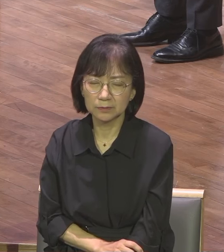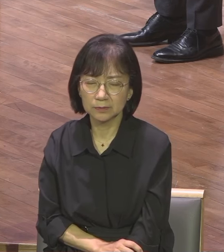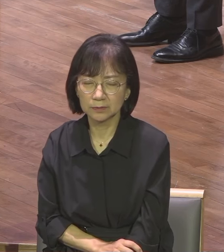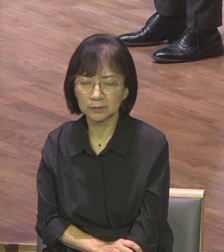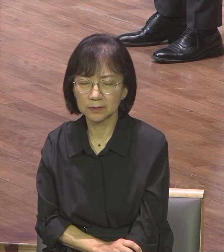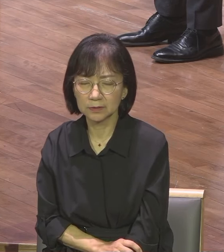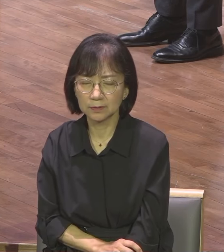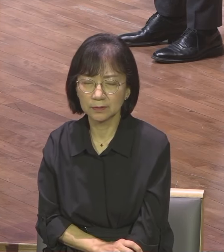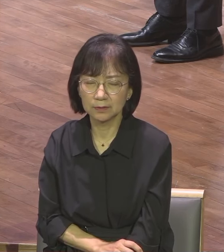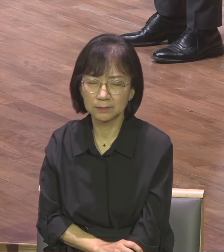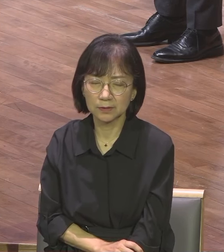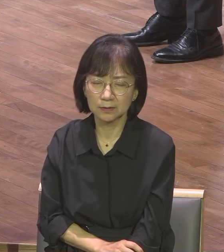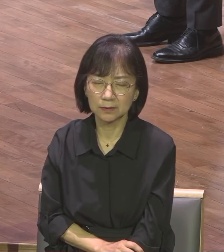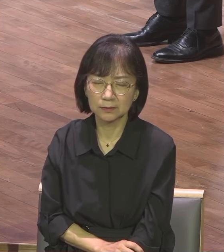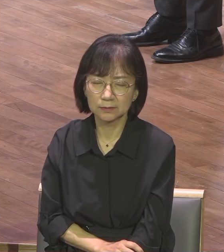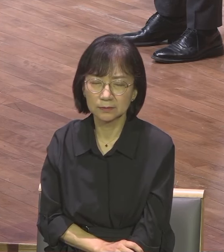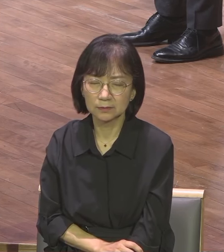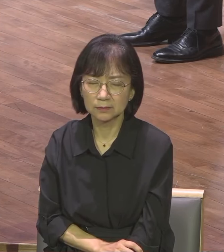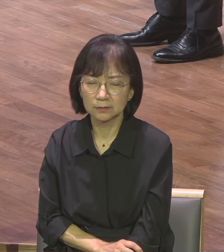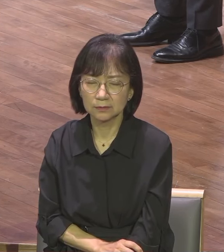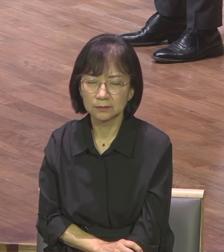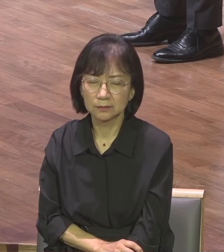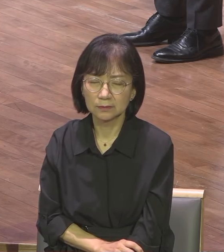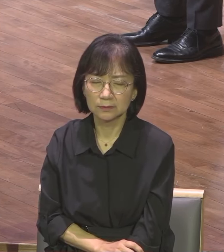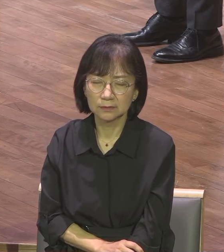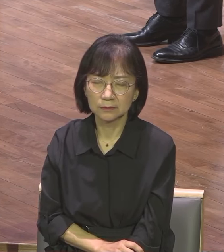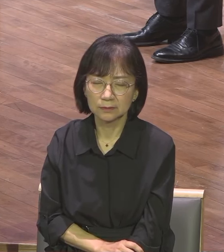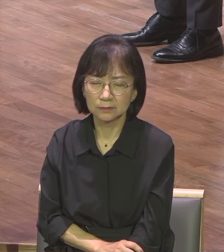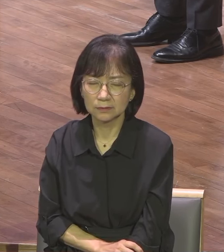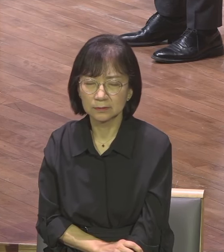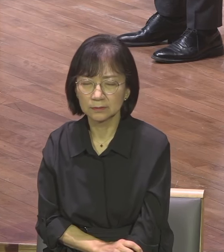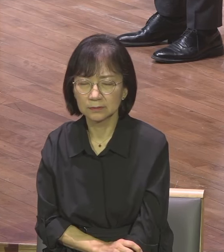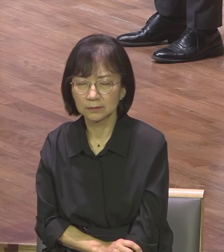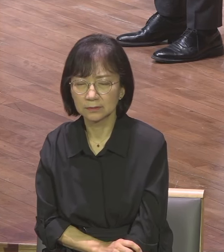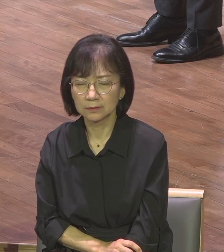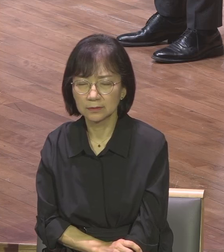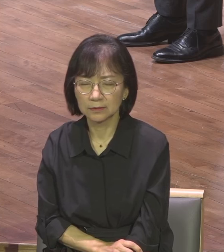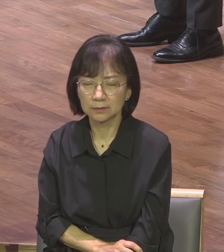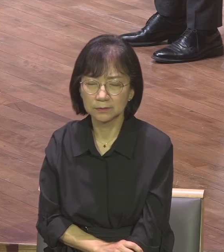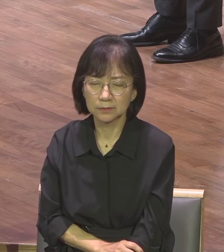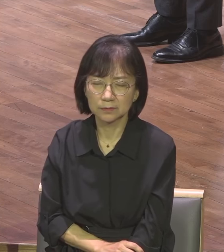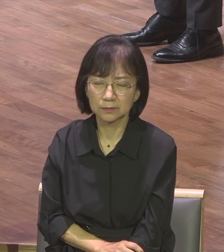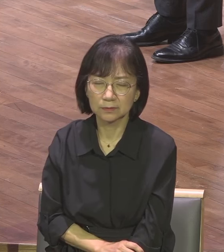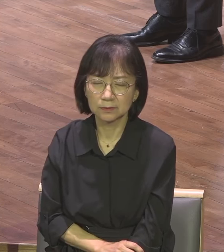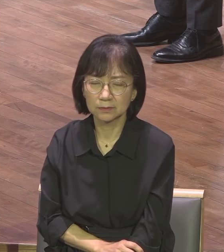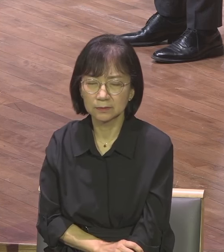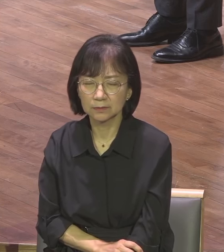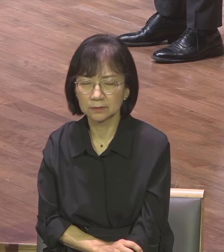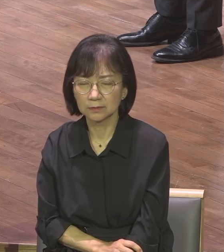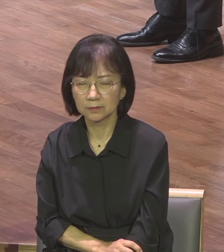부족해서 설명하고 강의하고 이 말씀을 그리스도 중심으로 구성사 중심으로 설명하는